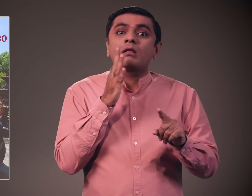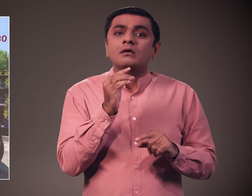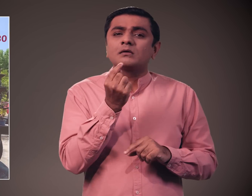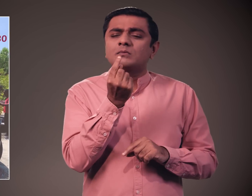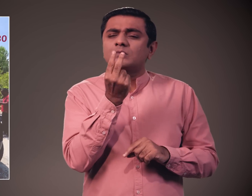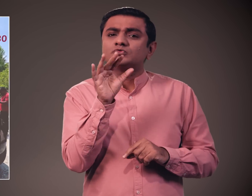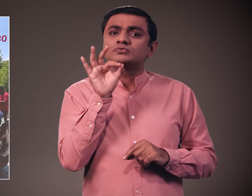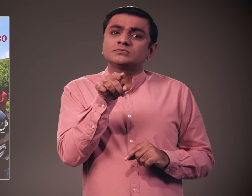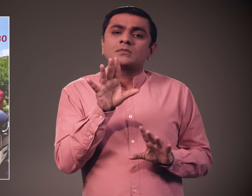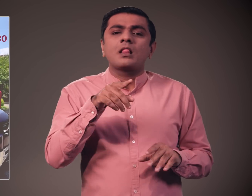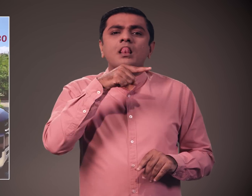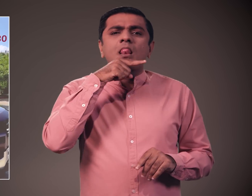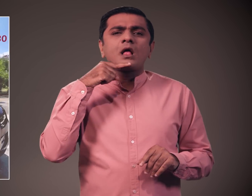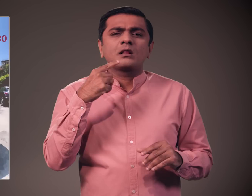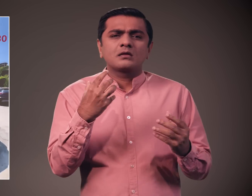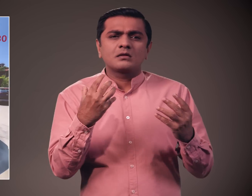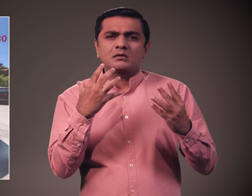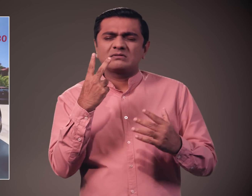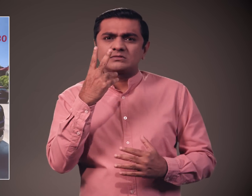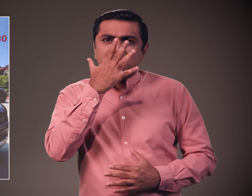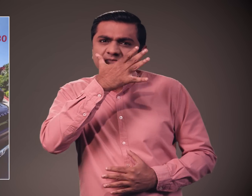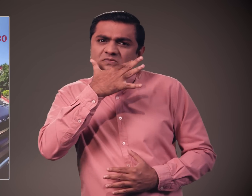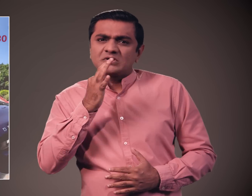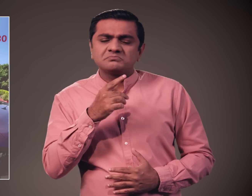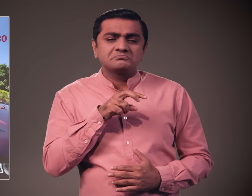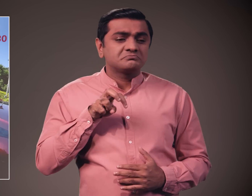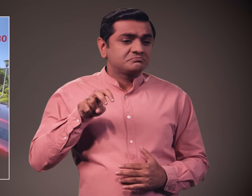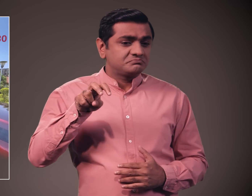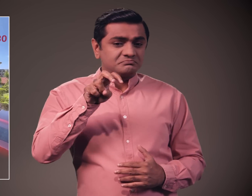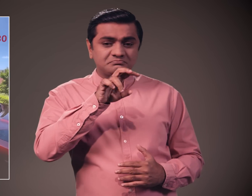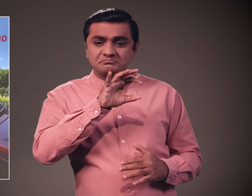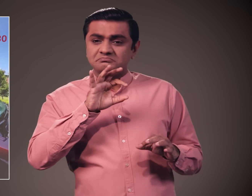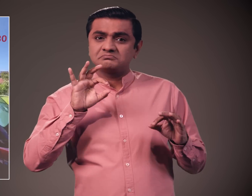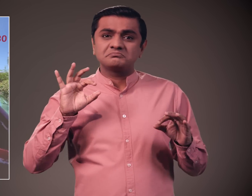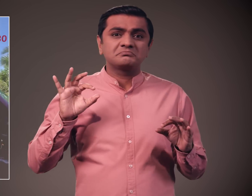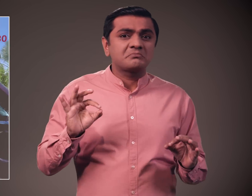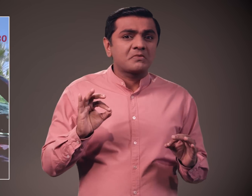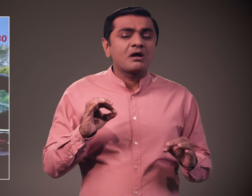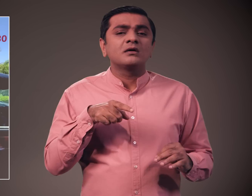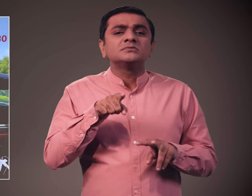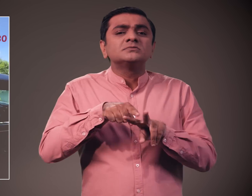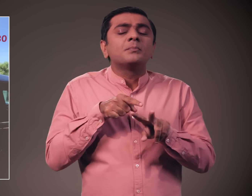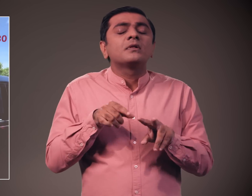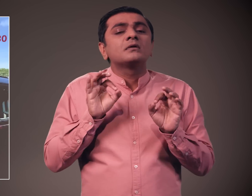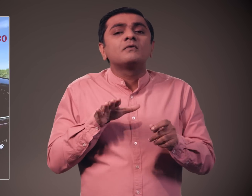केवल शीर संसकरन के लिए ही सीमित है और फिर वे कार में बैठ गए। वह